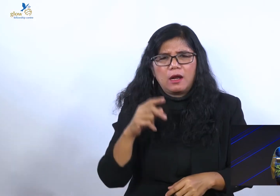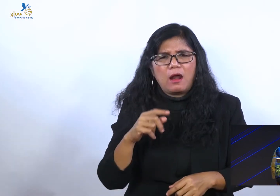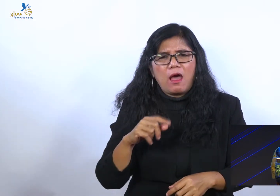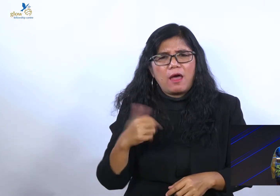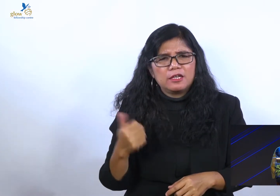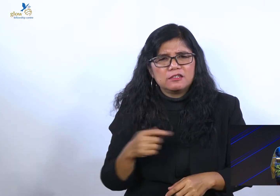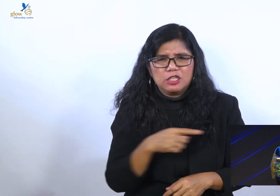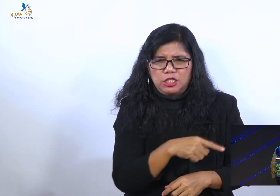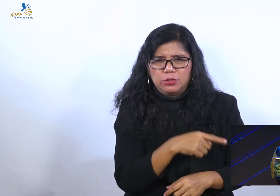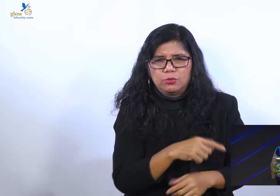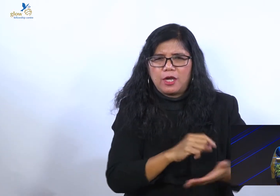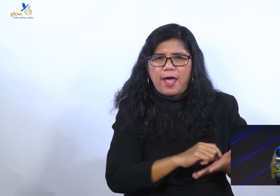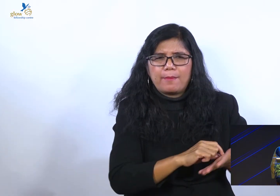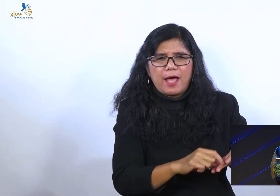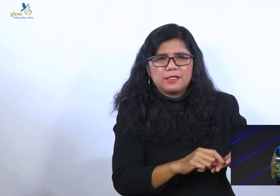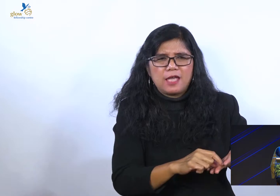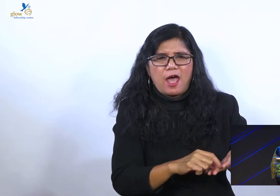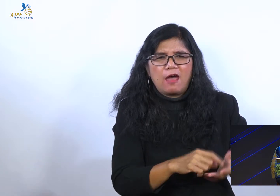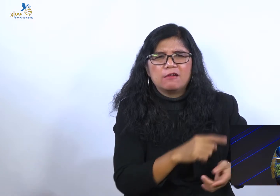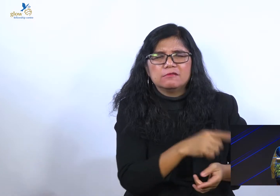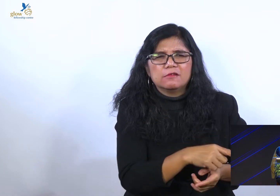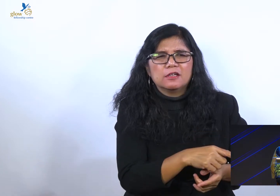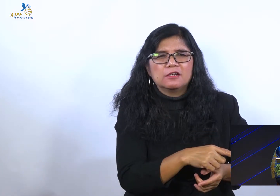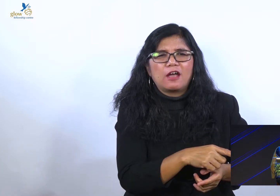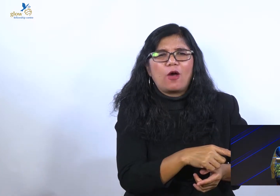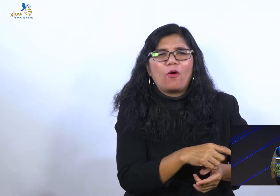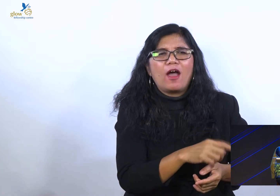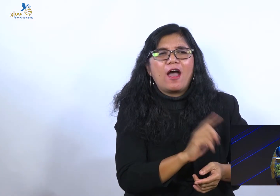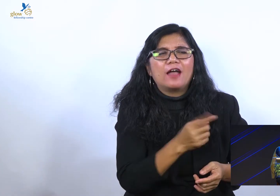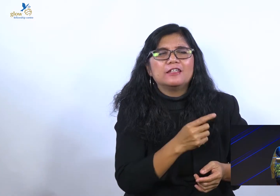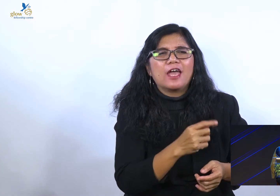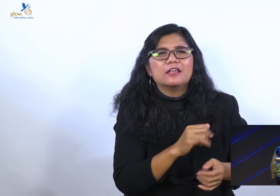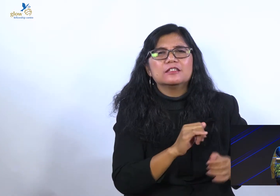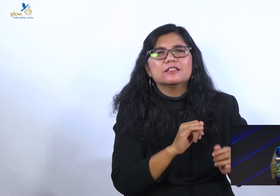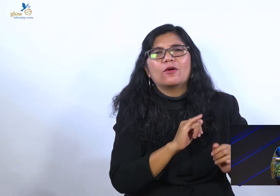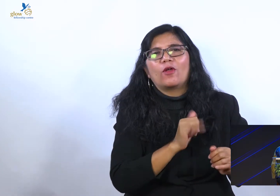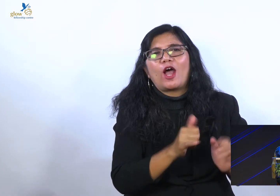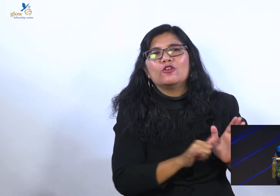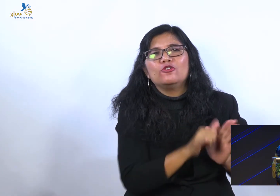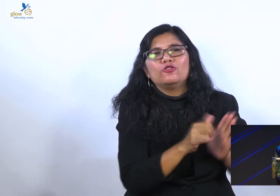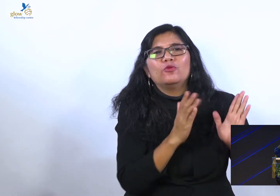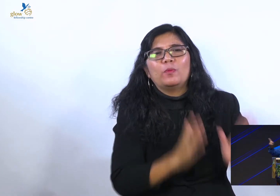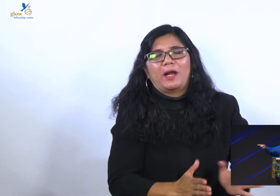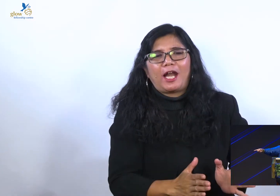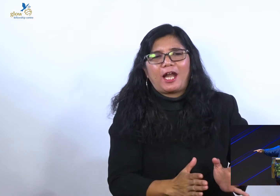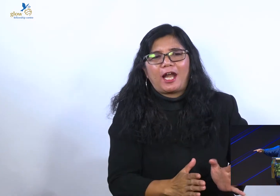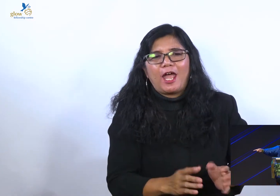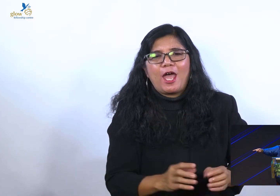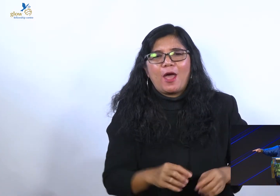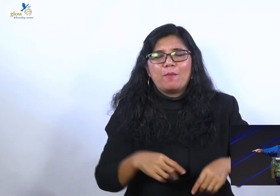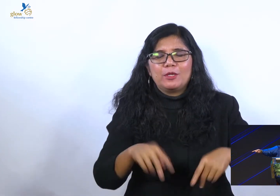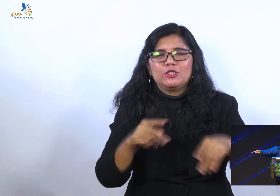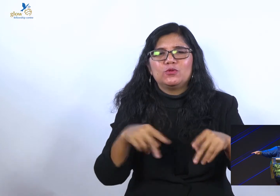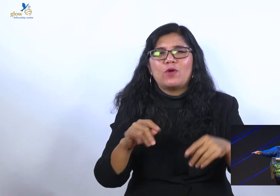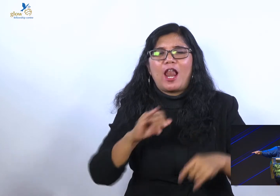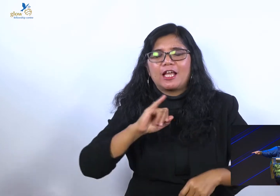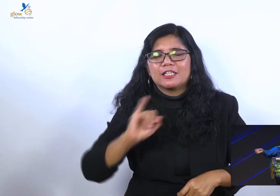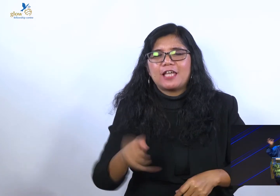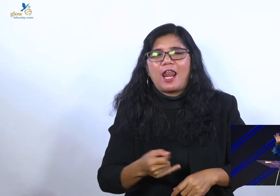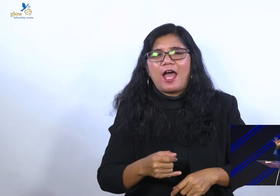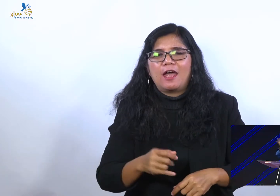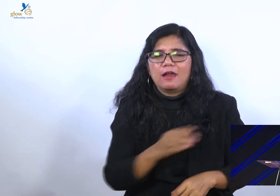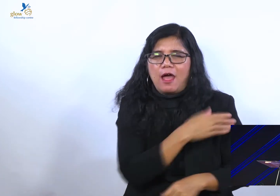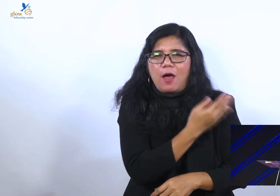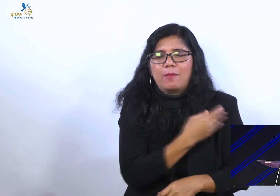nama. Engkau hanya seorang YouTuber. Yang senang menciptakan konten dan menjual kesalahan hamba Tuhan lain.